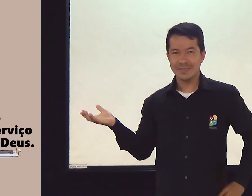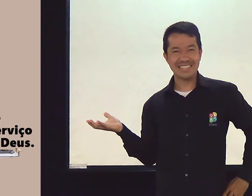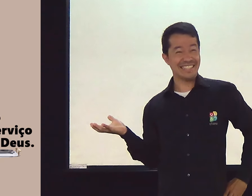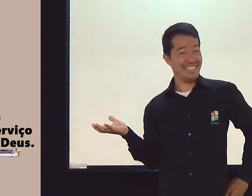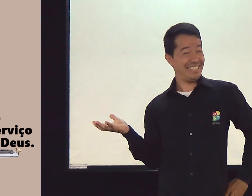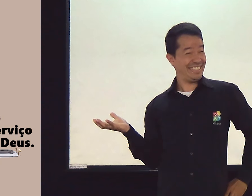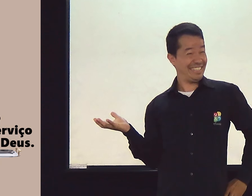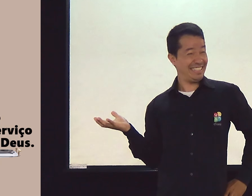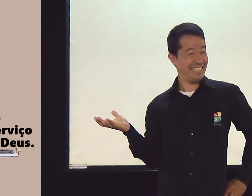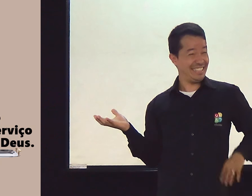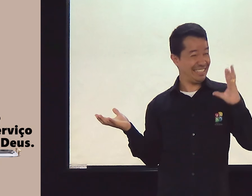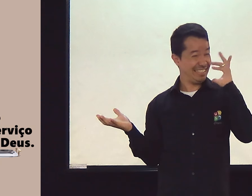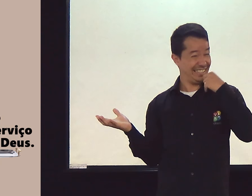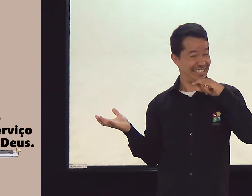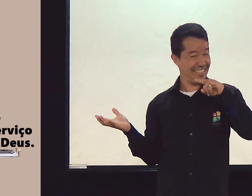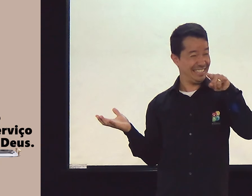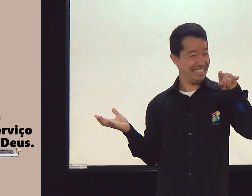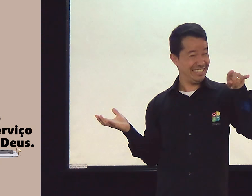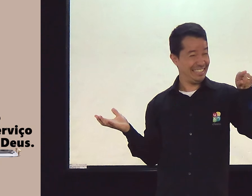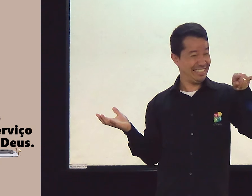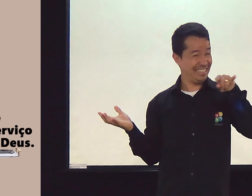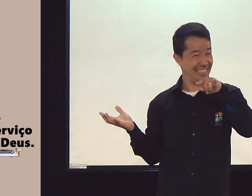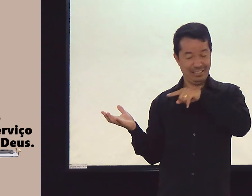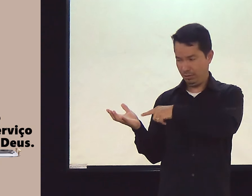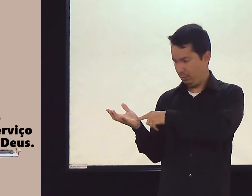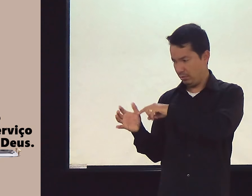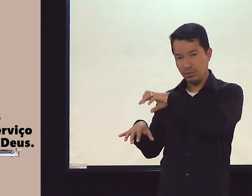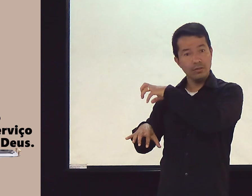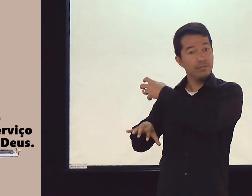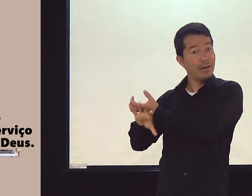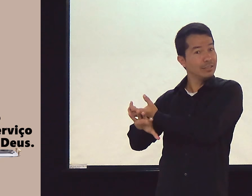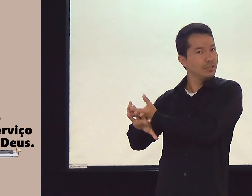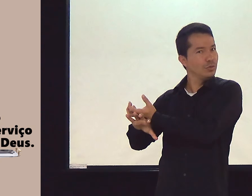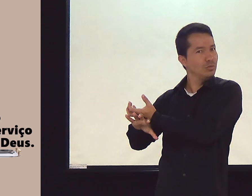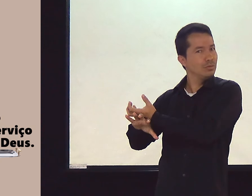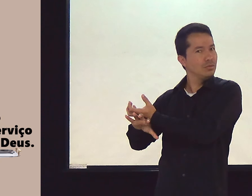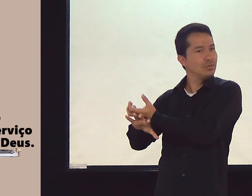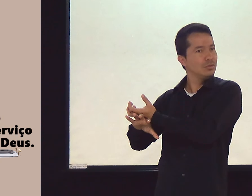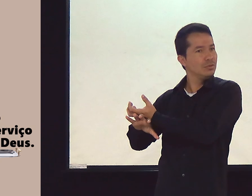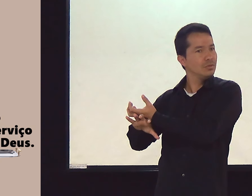que a bandeja. Você viu? Que coisa mais bonita. Todo mundo olha, mas não fez nada.